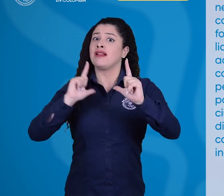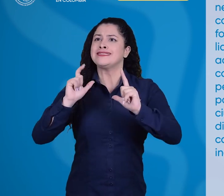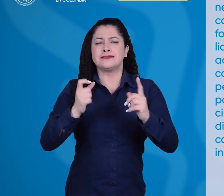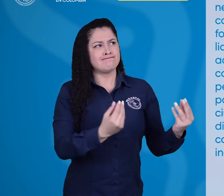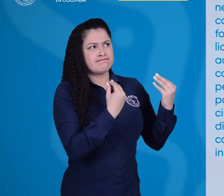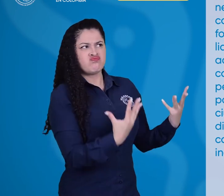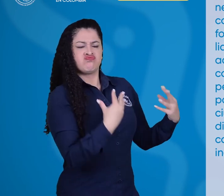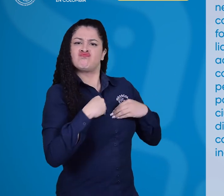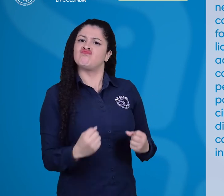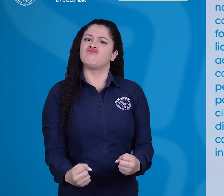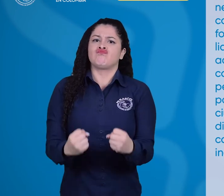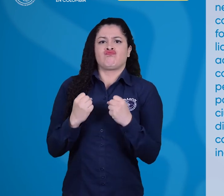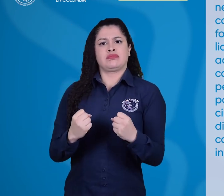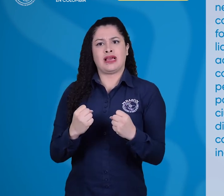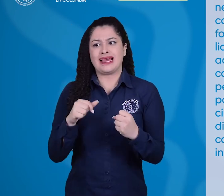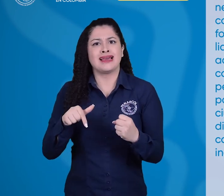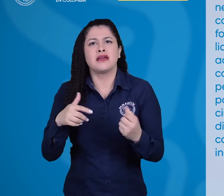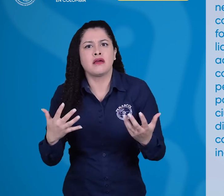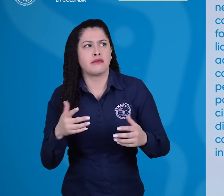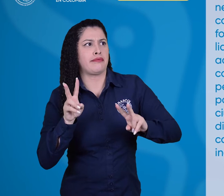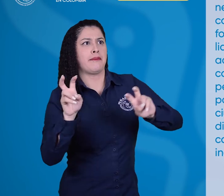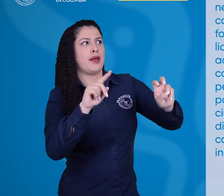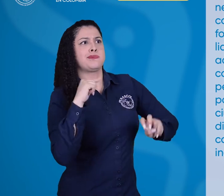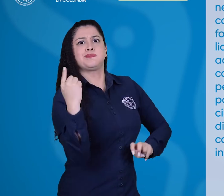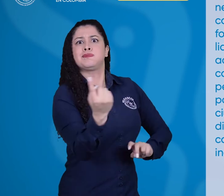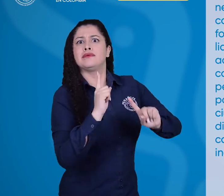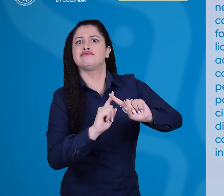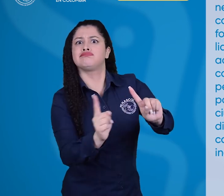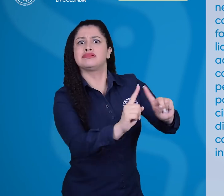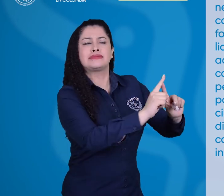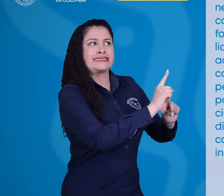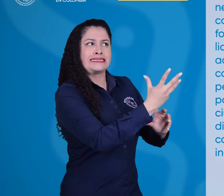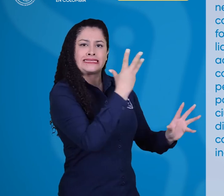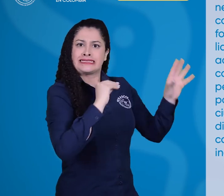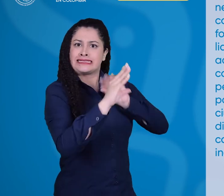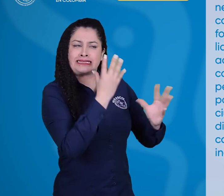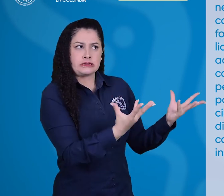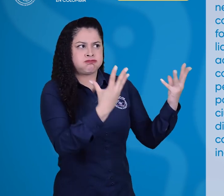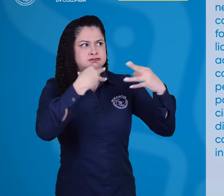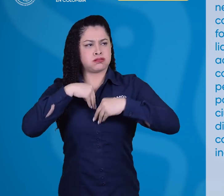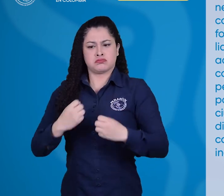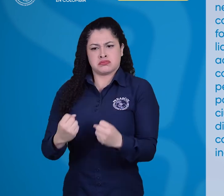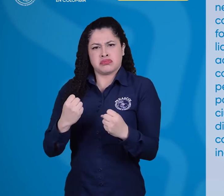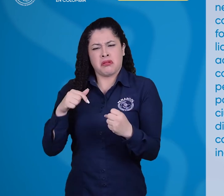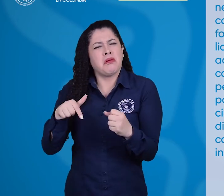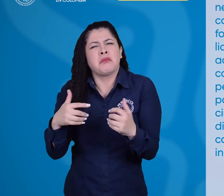liderazgos mediante la adquisición y apropiación de conocimientos actuales y pertinentes para la